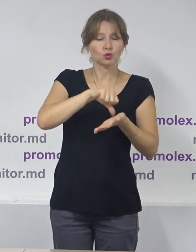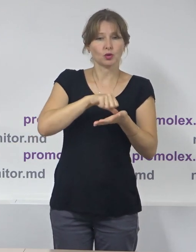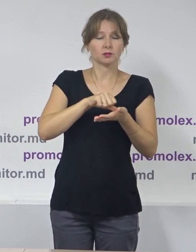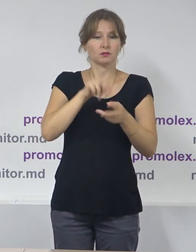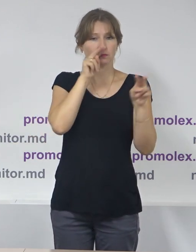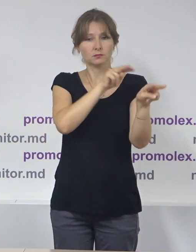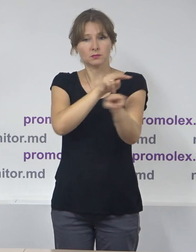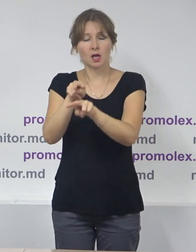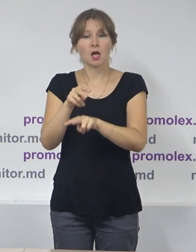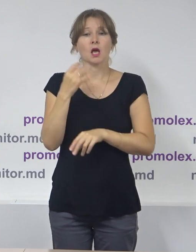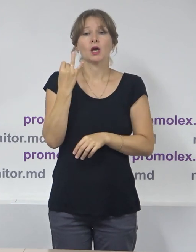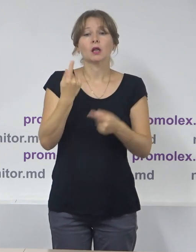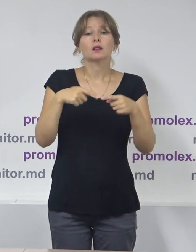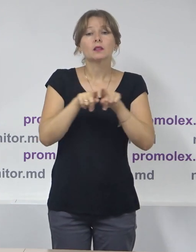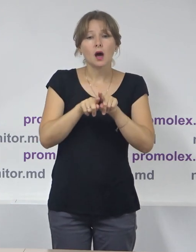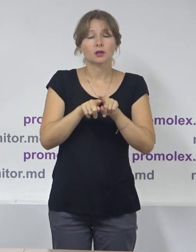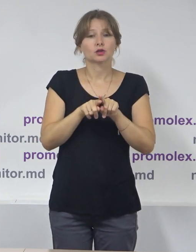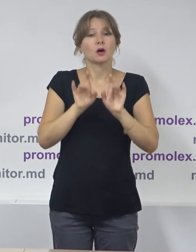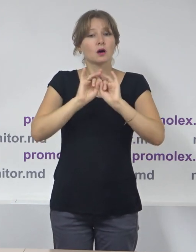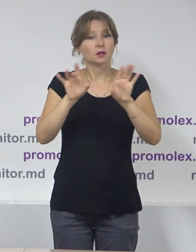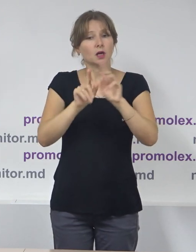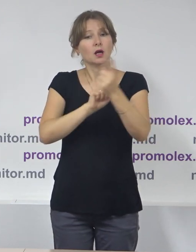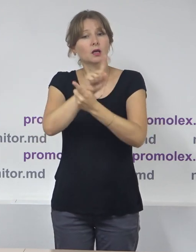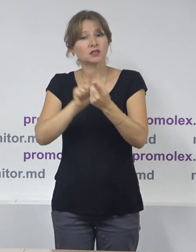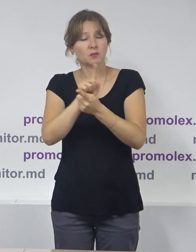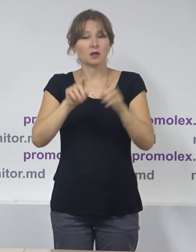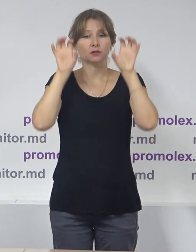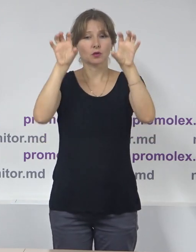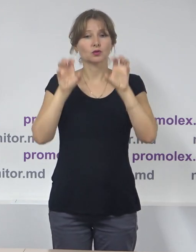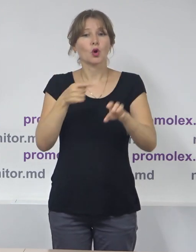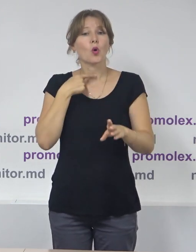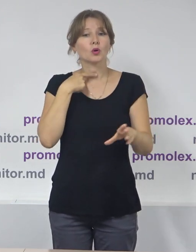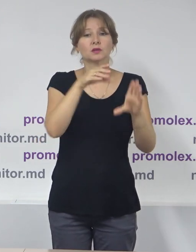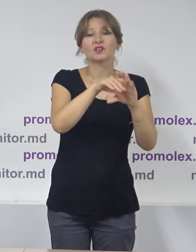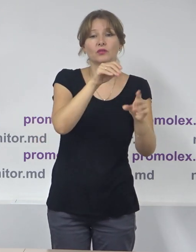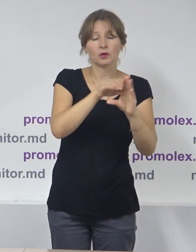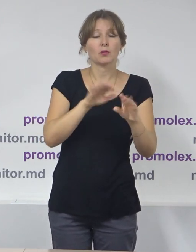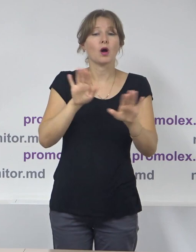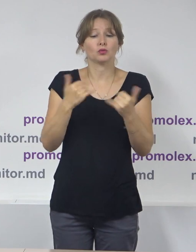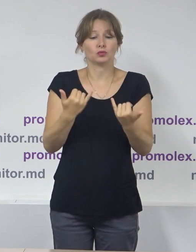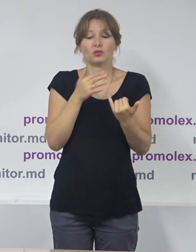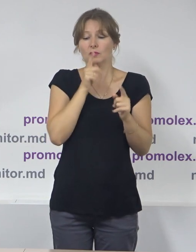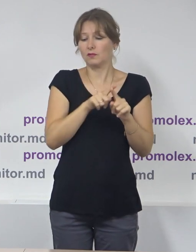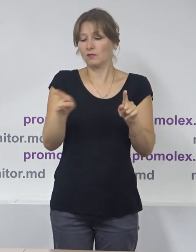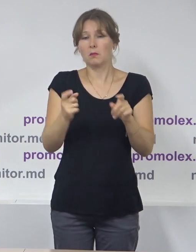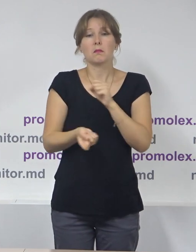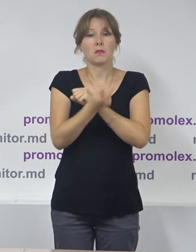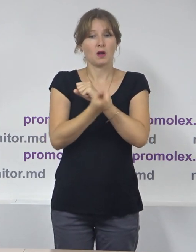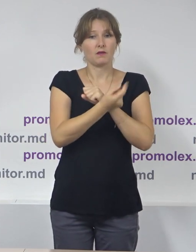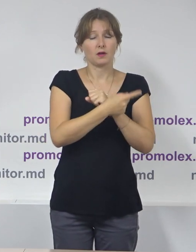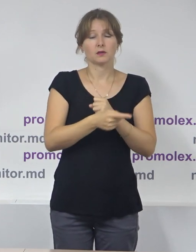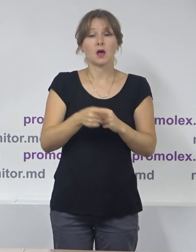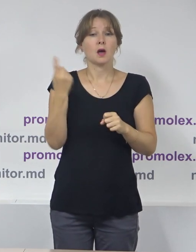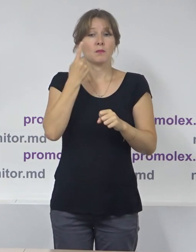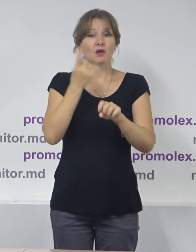sunt de cadrul legal și modificările la legislație electorală care au survenit în această perioadă. În primul rând,